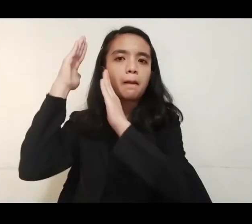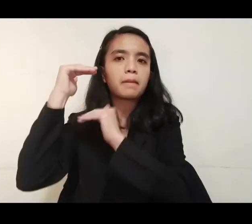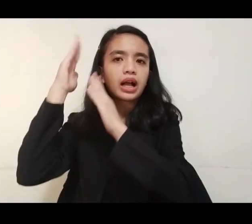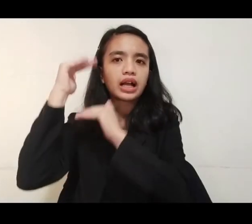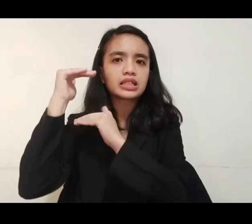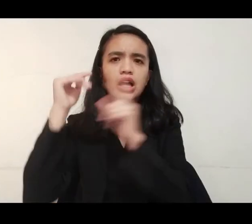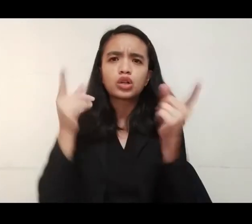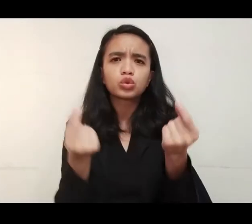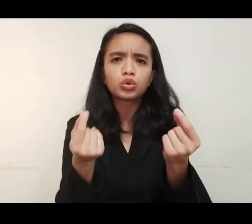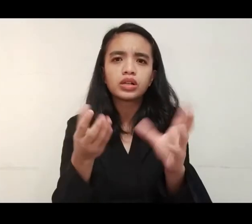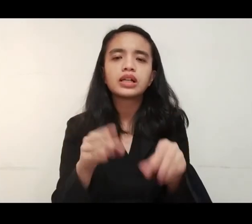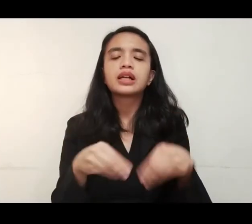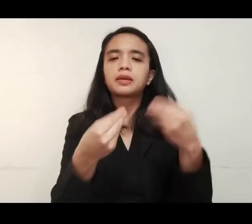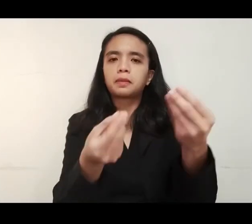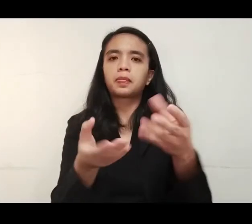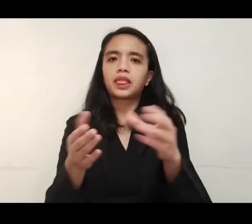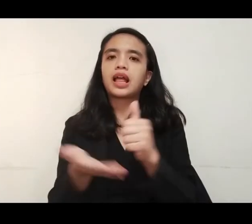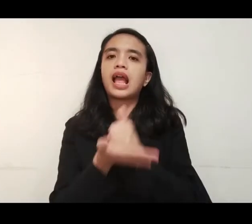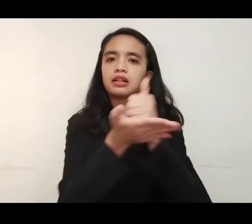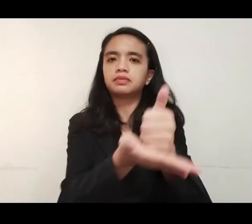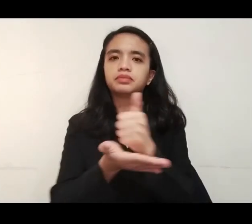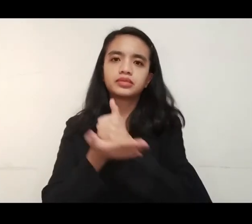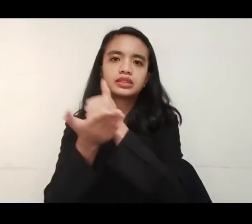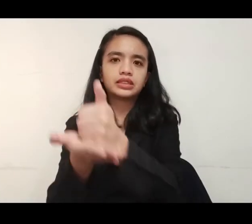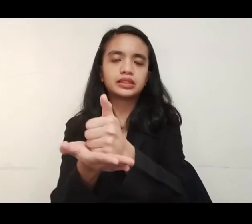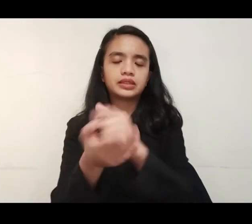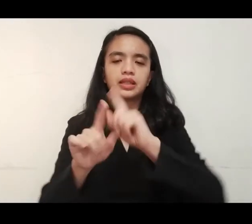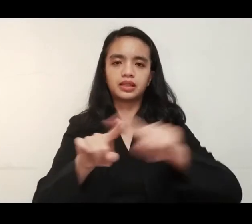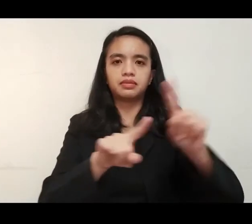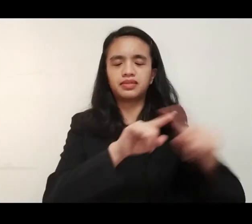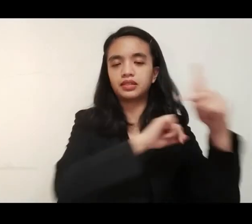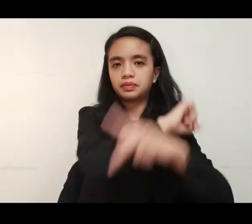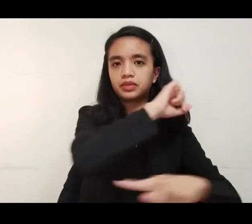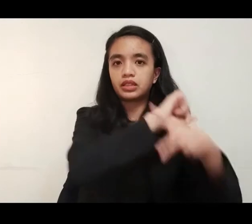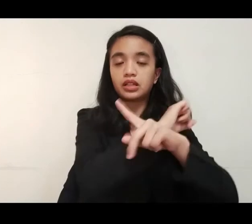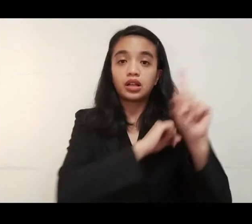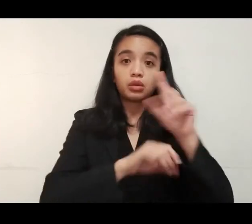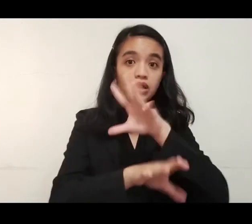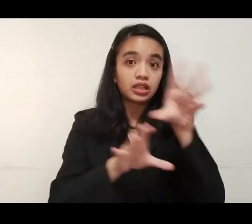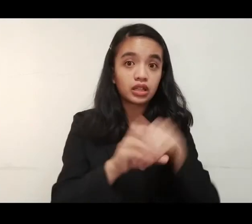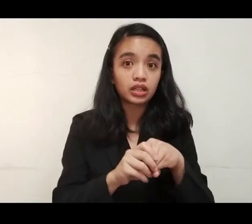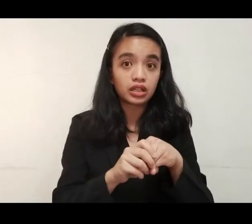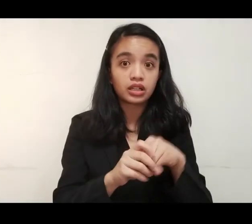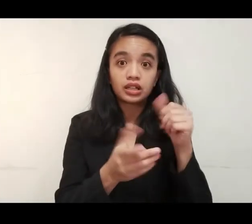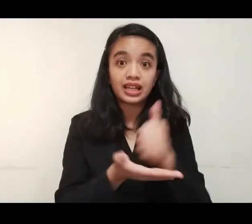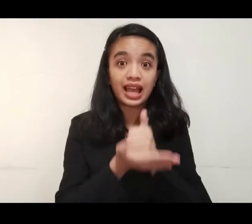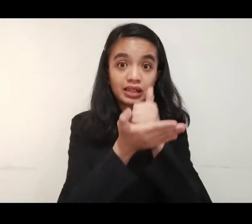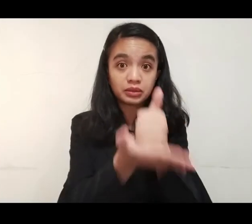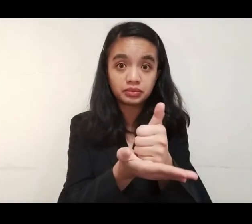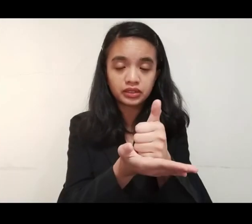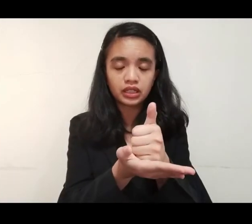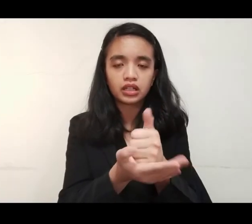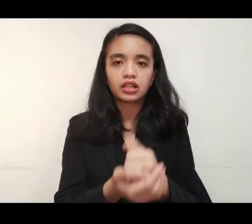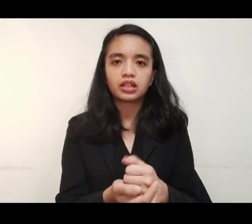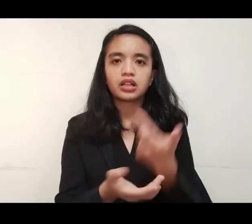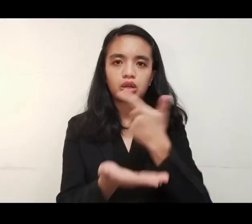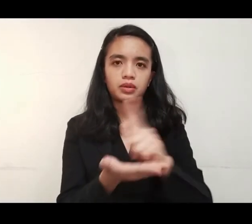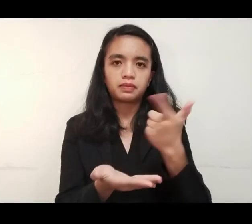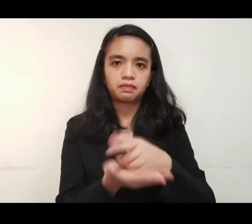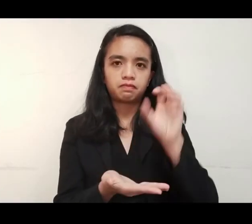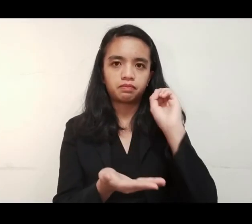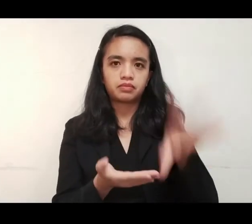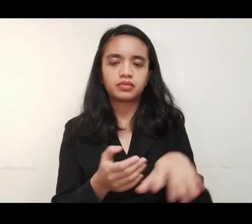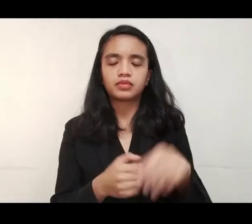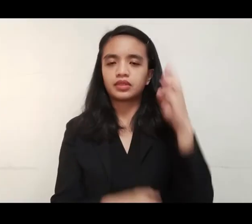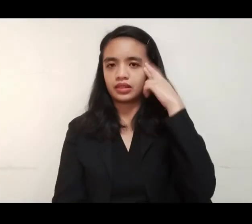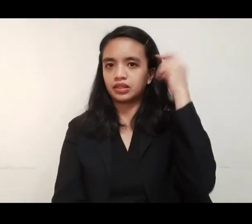Pangasinan ng Project Pag-asa na nag-aabot ng tulong sa mga magigiting na frontliners sa probinsya. Kabilang sa mga hinandugan nila ng